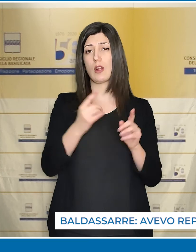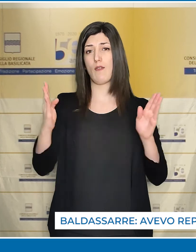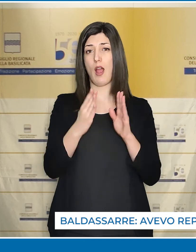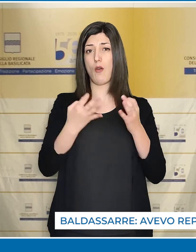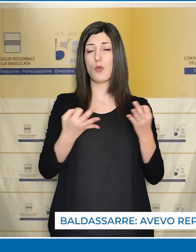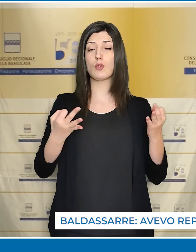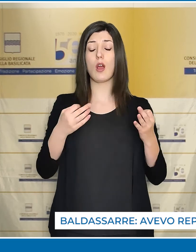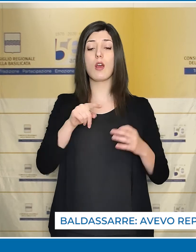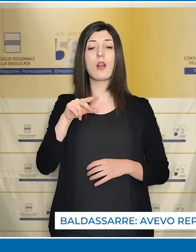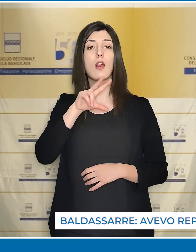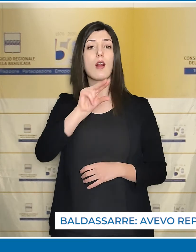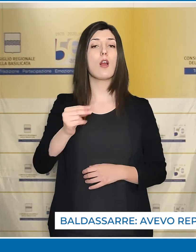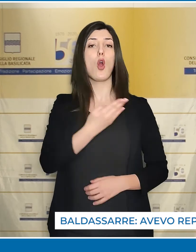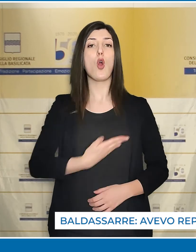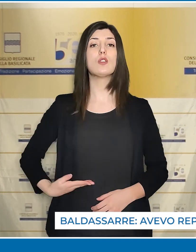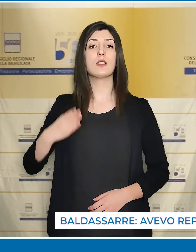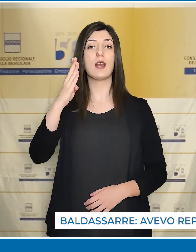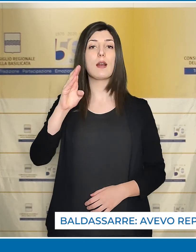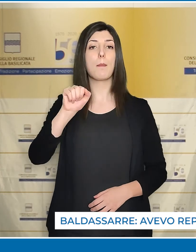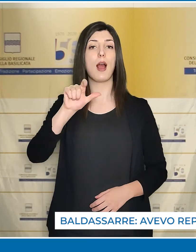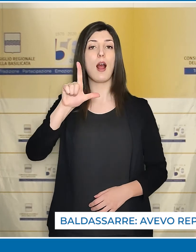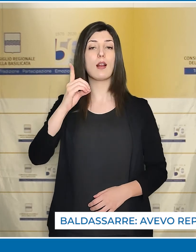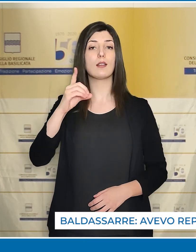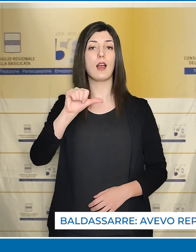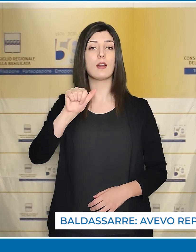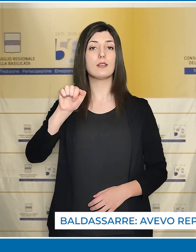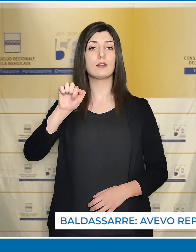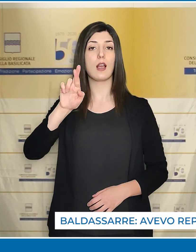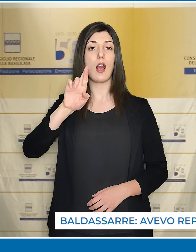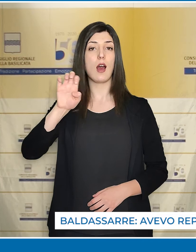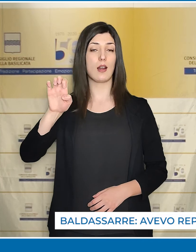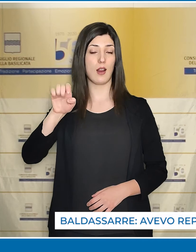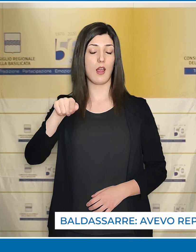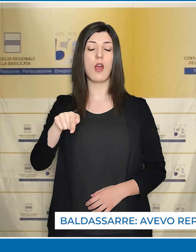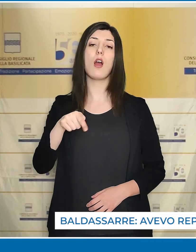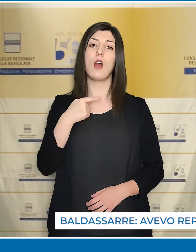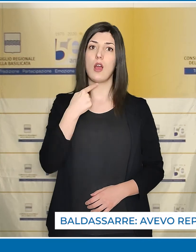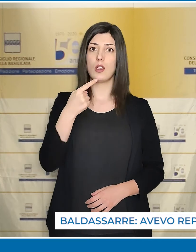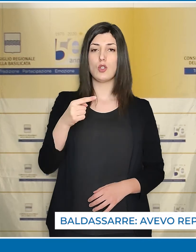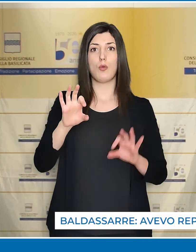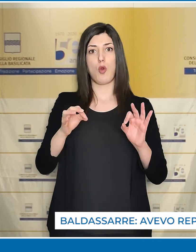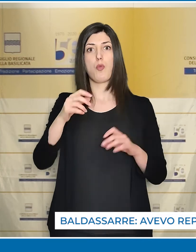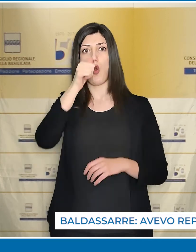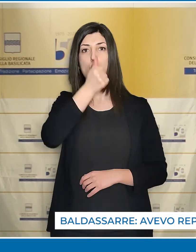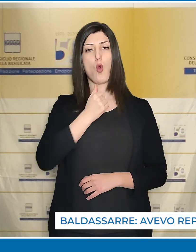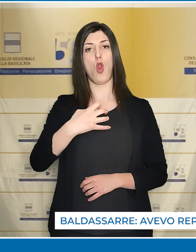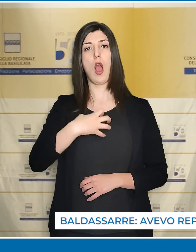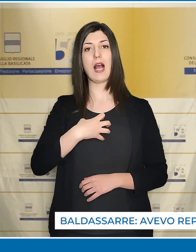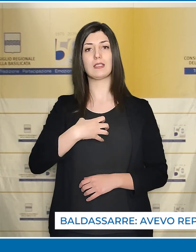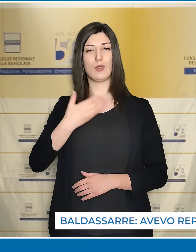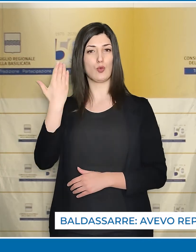consigliere Baldassarre che rivendica il fatto di aver reperito da assessore